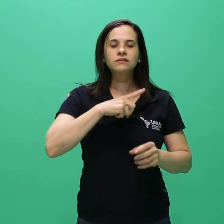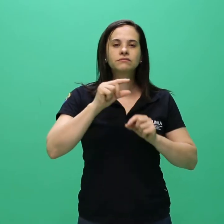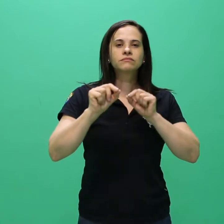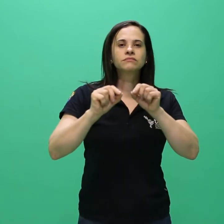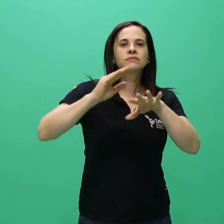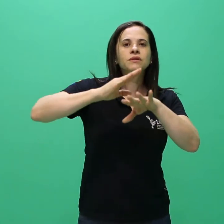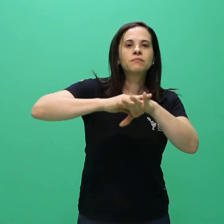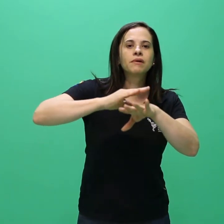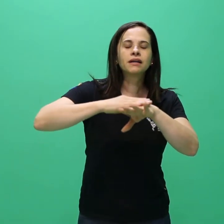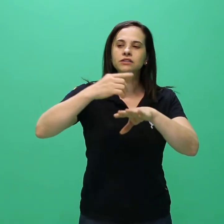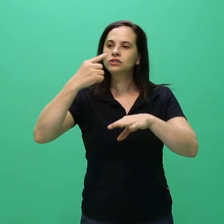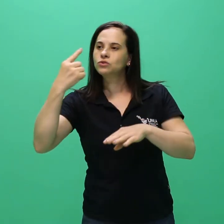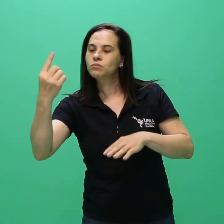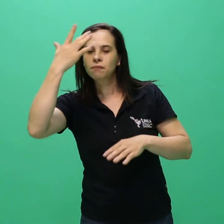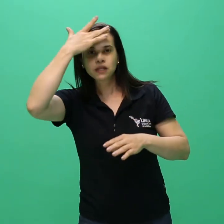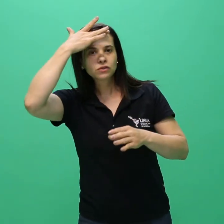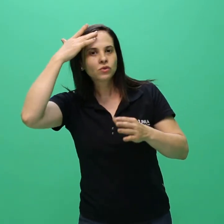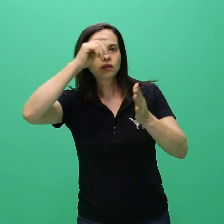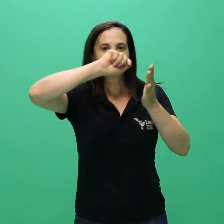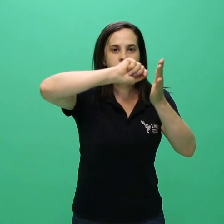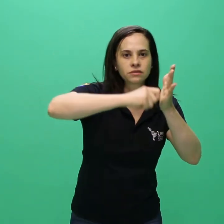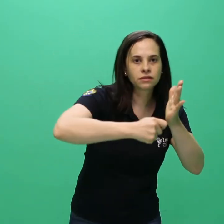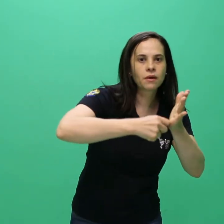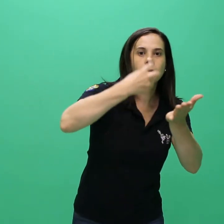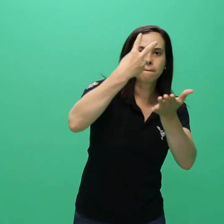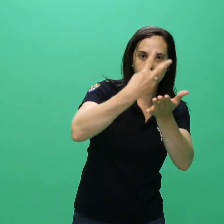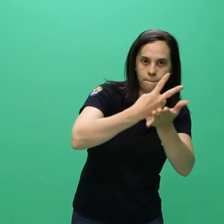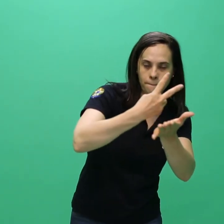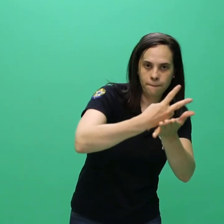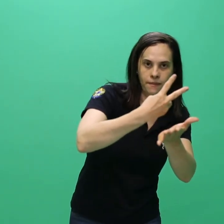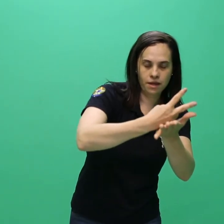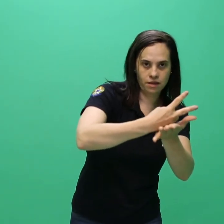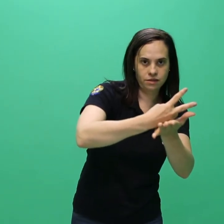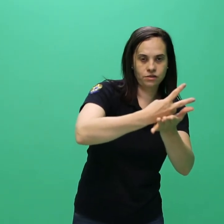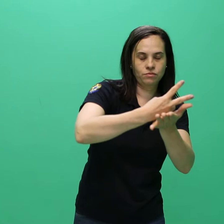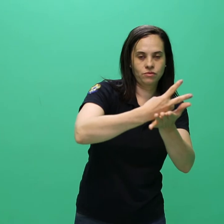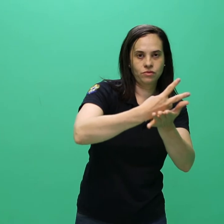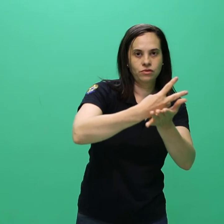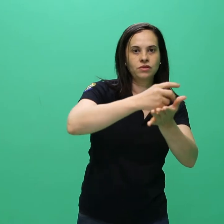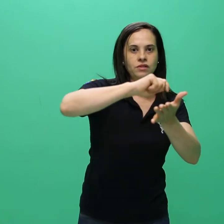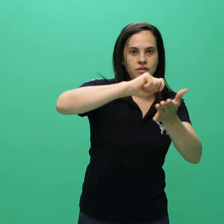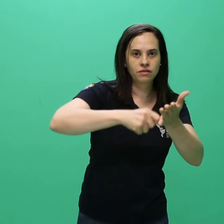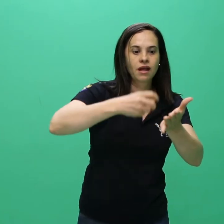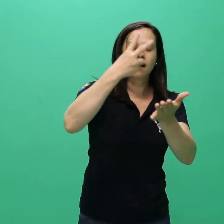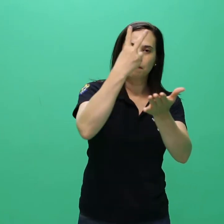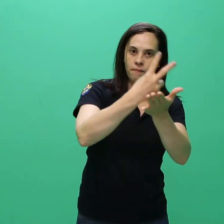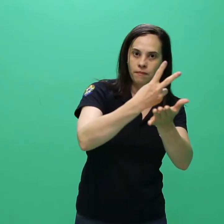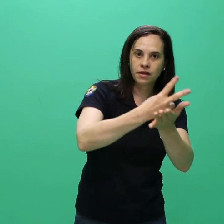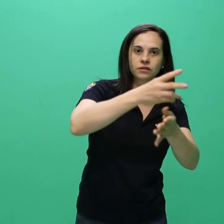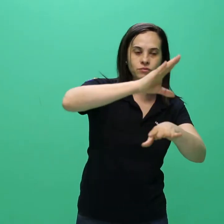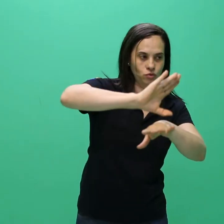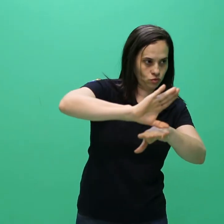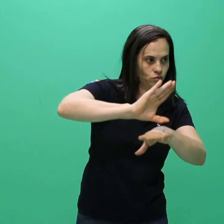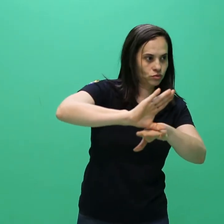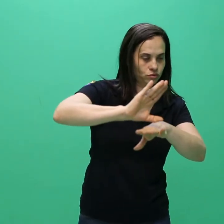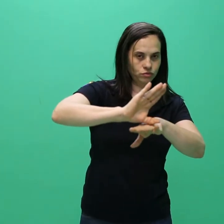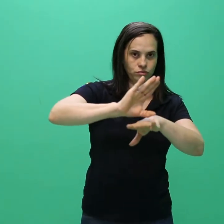mesmo candidato na mesma modalidade, será considerada apenas a de data-hora de